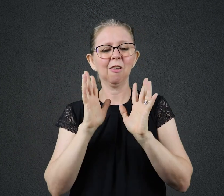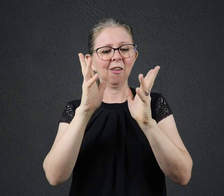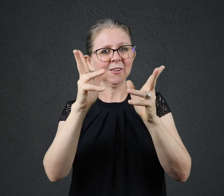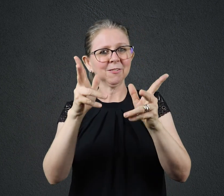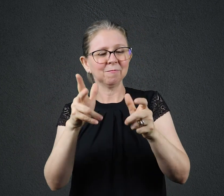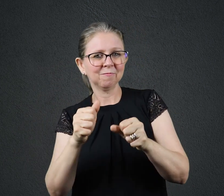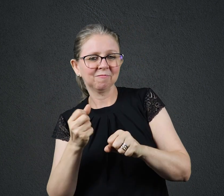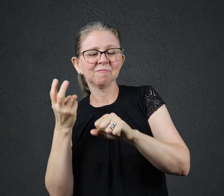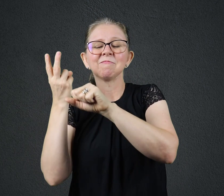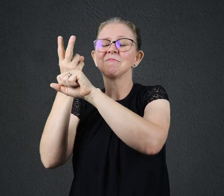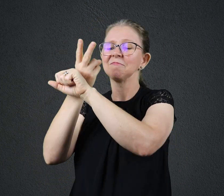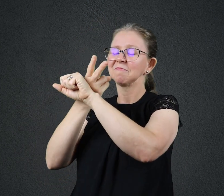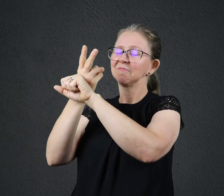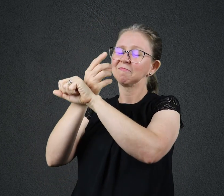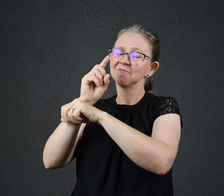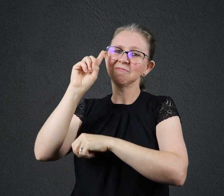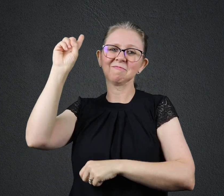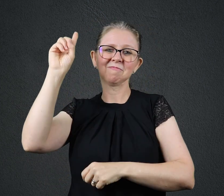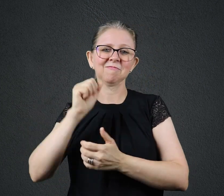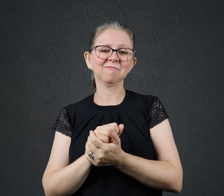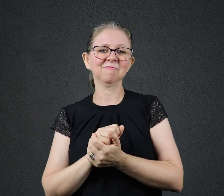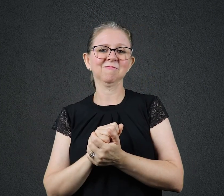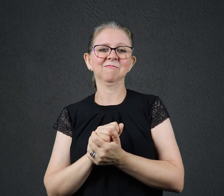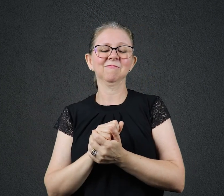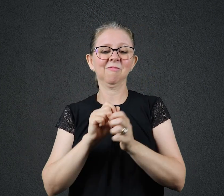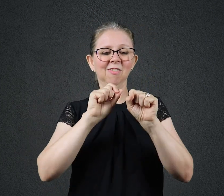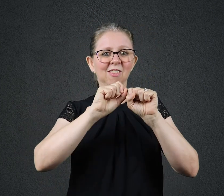Acesse transmundial.org.br